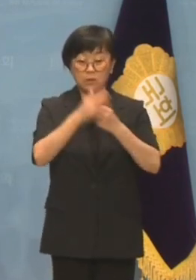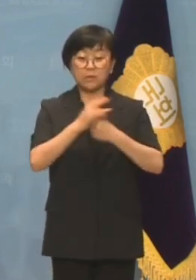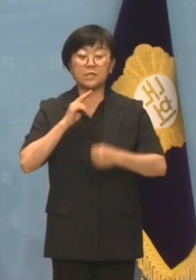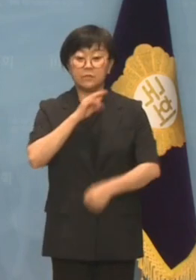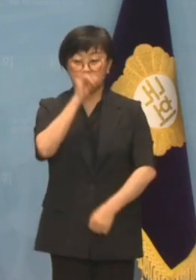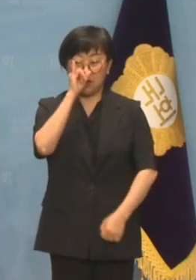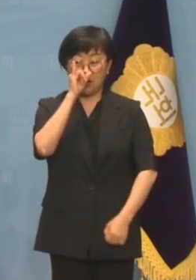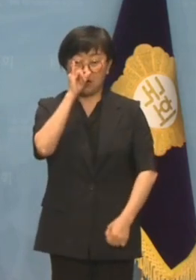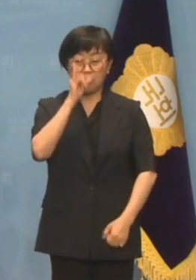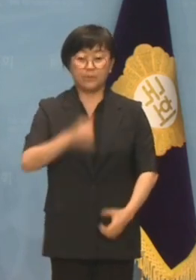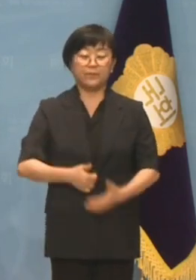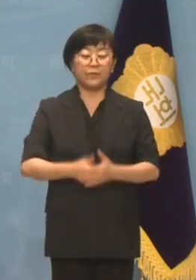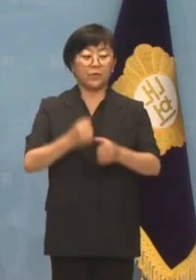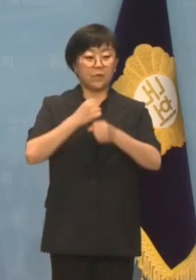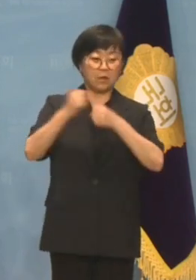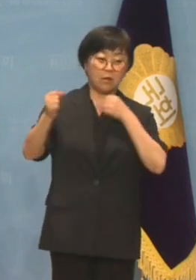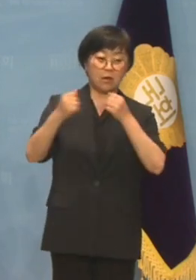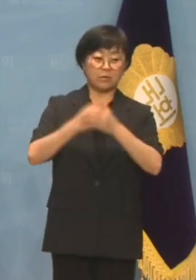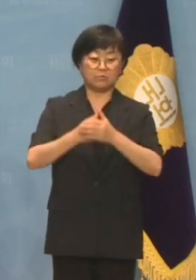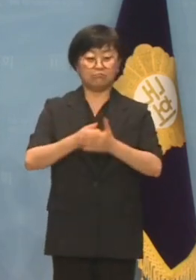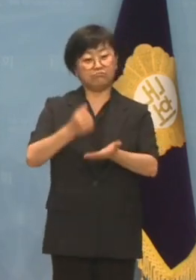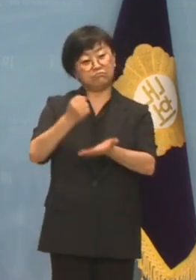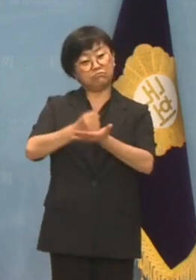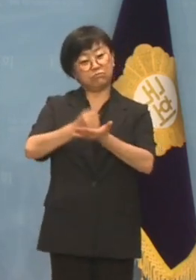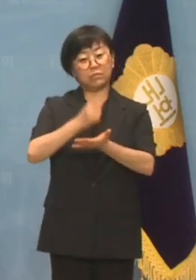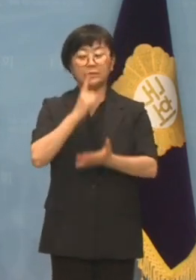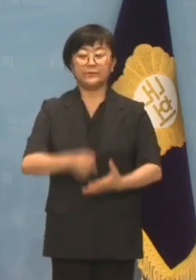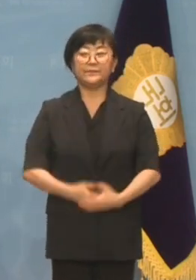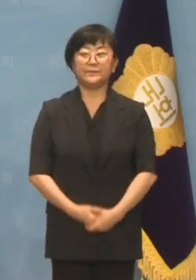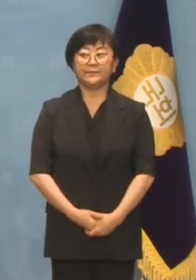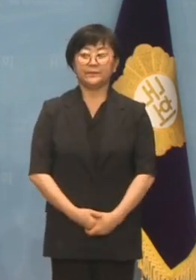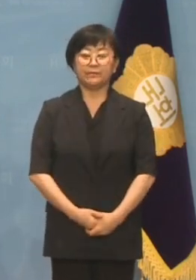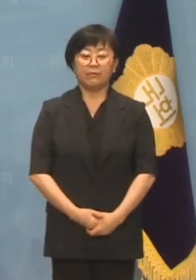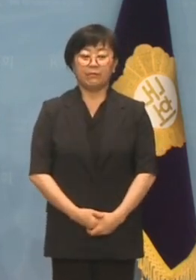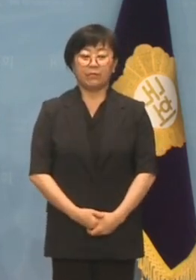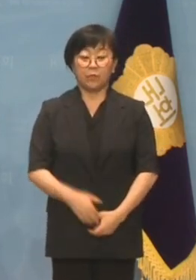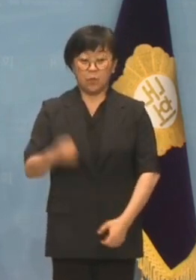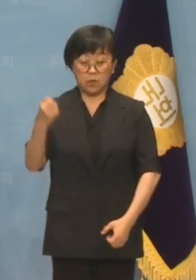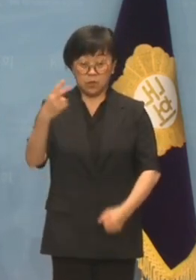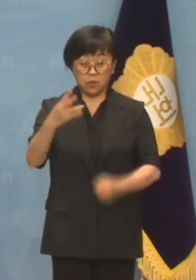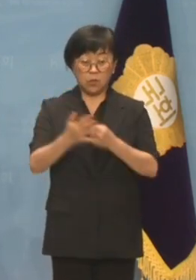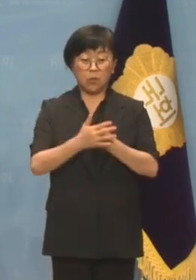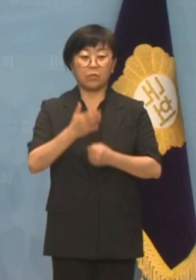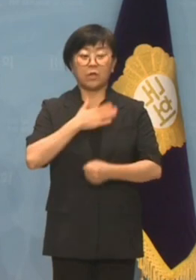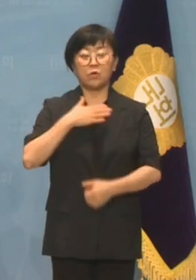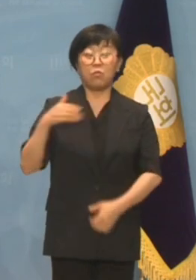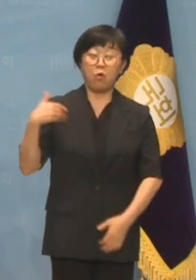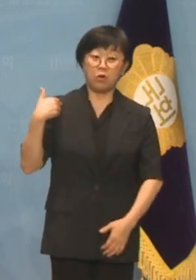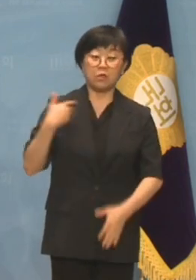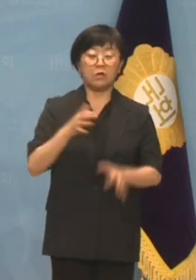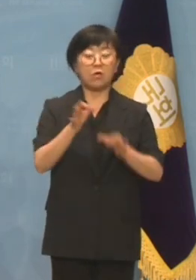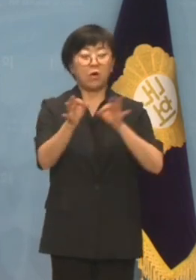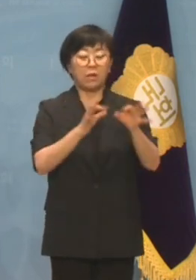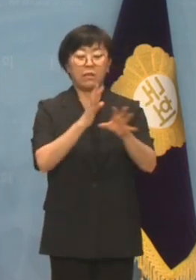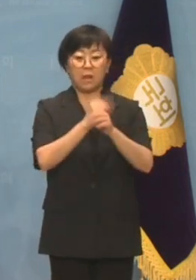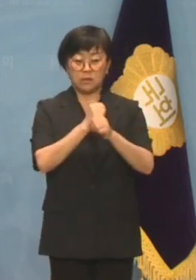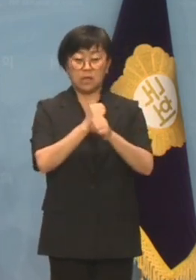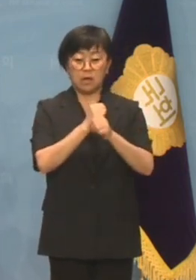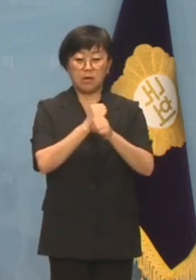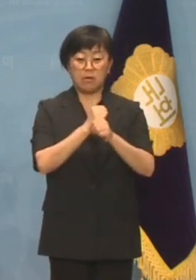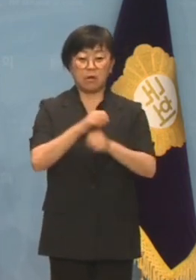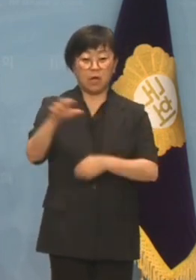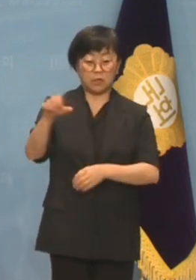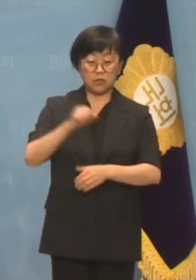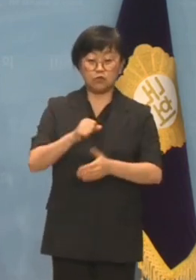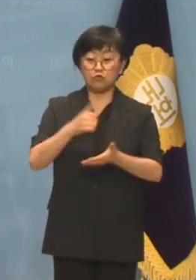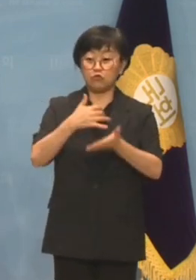의심을 하게 된다는 황당한 개변을 늘어놓았습니다. 그러고는 나도 모르는 거래 날짜, 보유